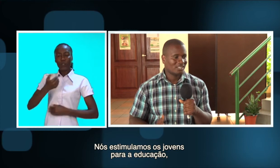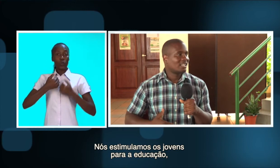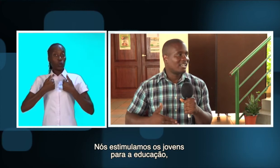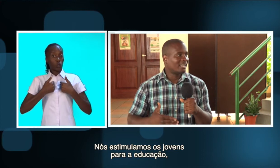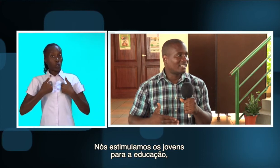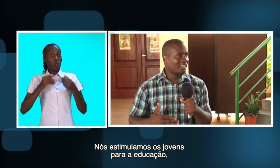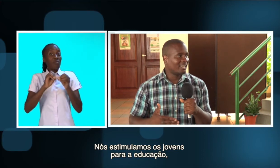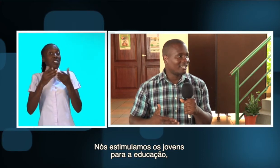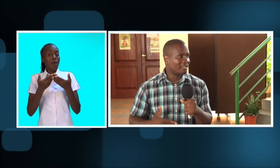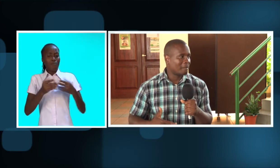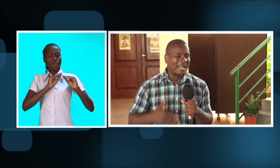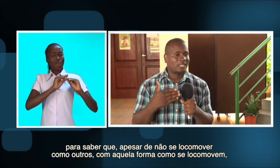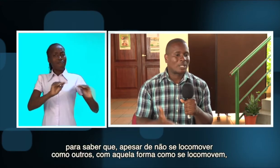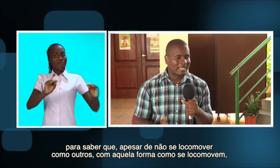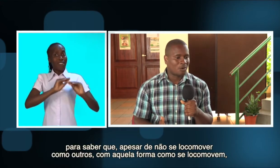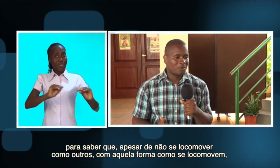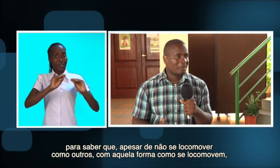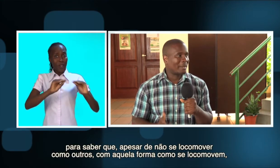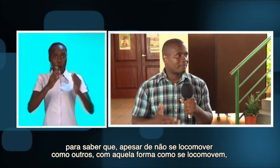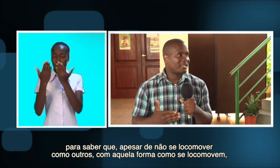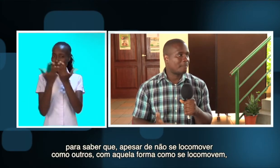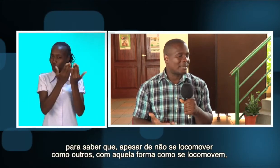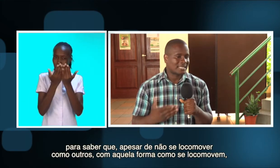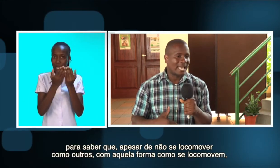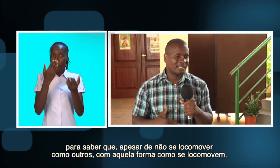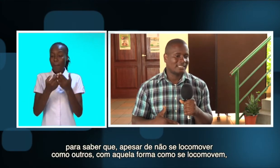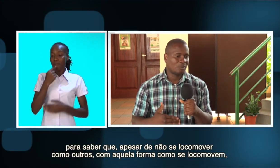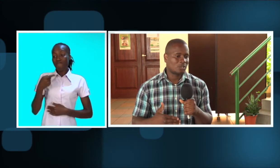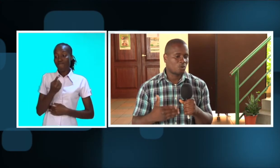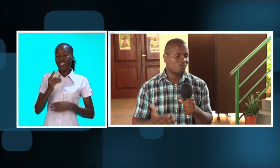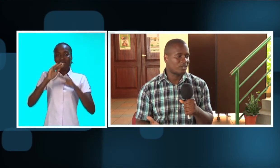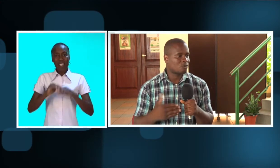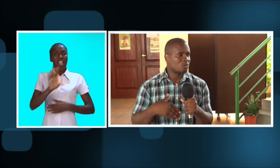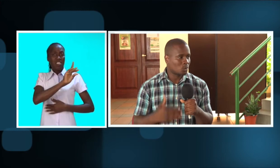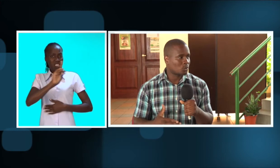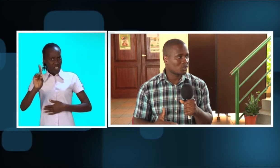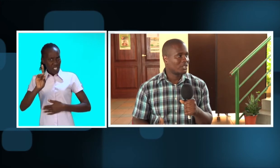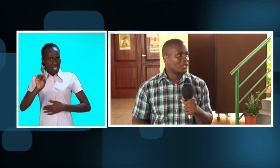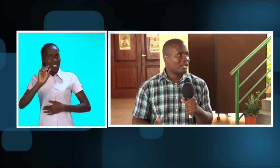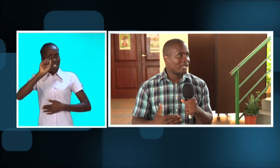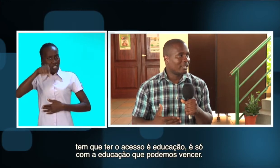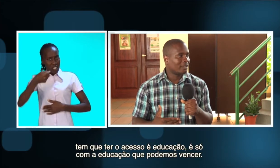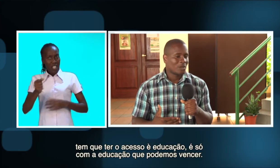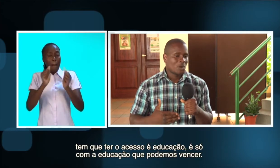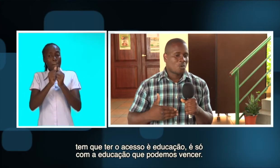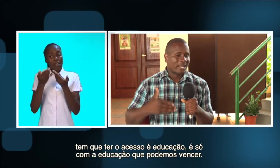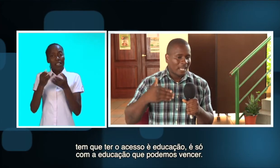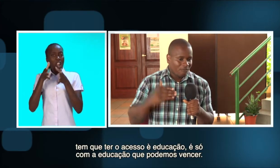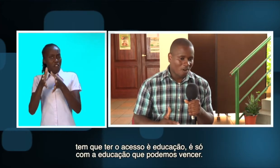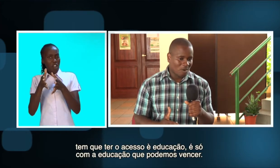para a educação. Para saber que apesar de não se locomover como os outros, com aquela forma